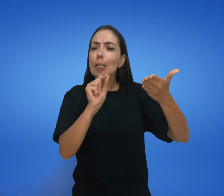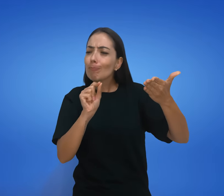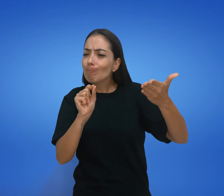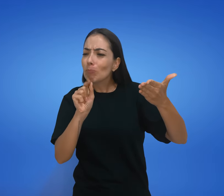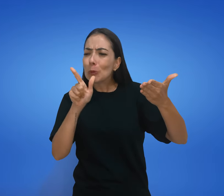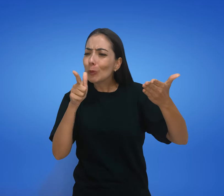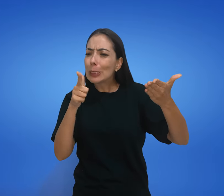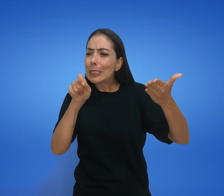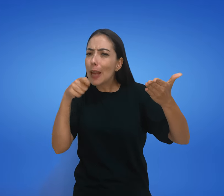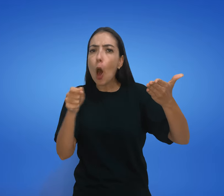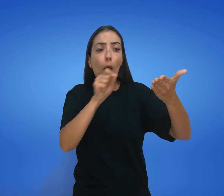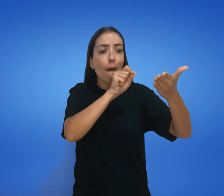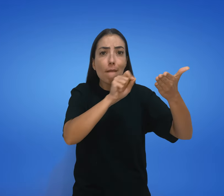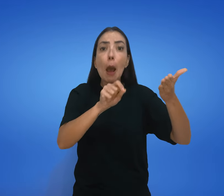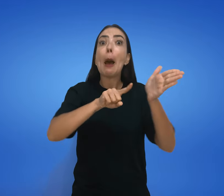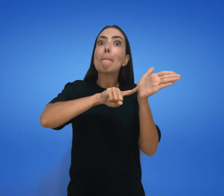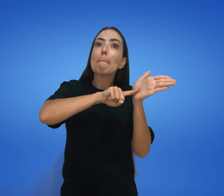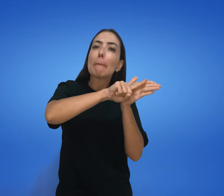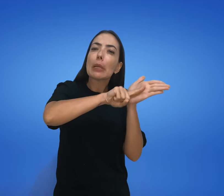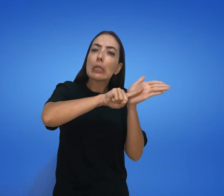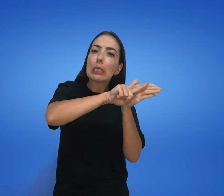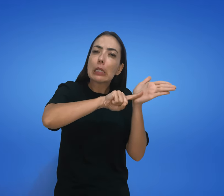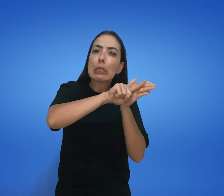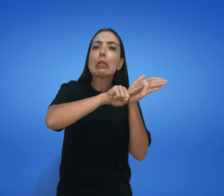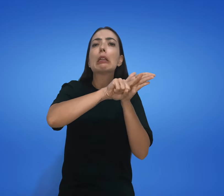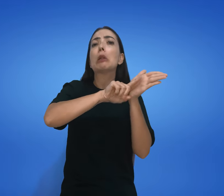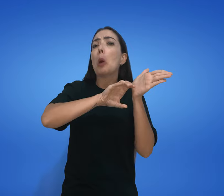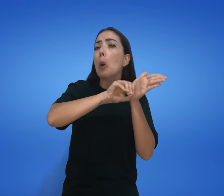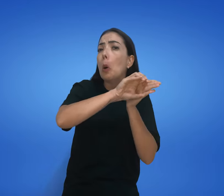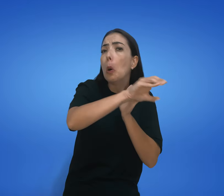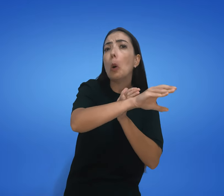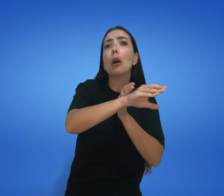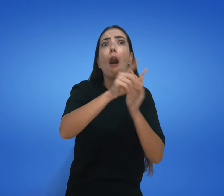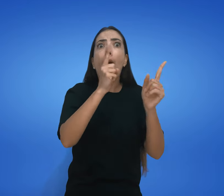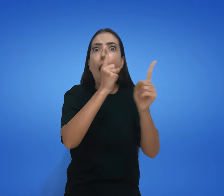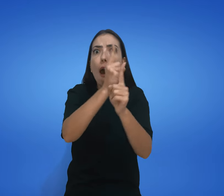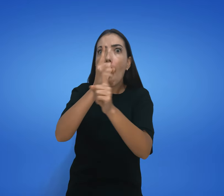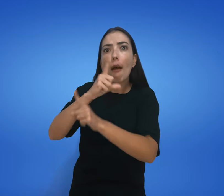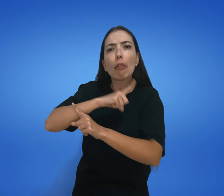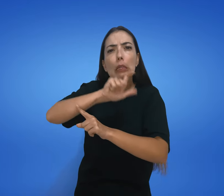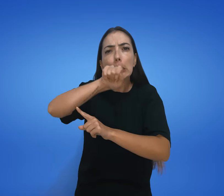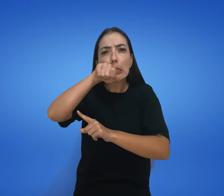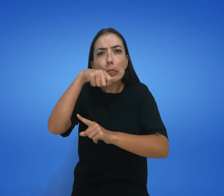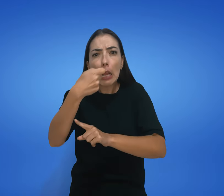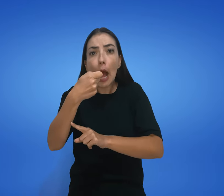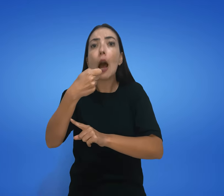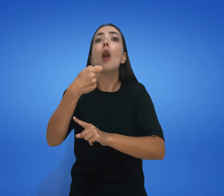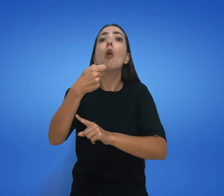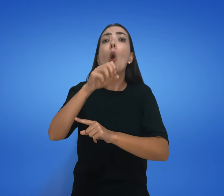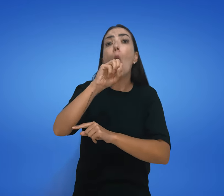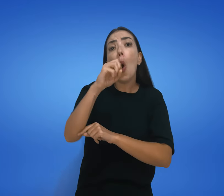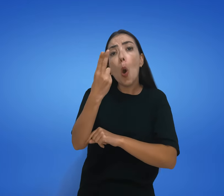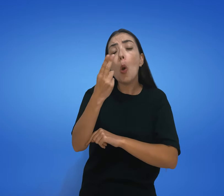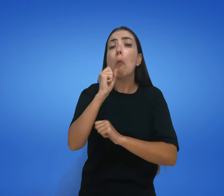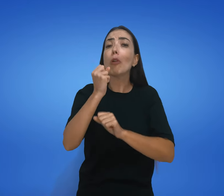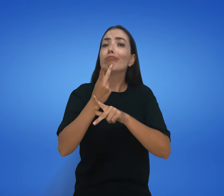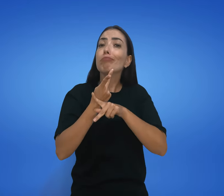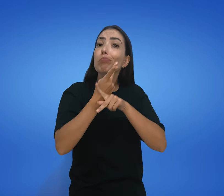sublinhe essa palavra e pesquisa no Google. Assim você vai encontrar o sinal correspondente. Ou então,